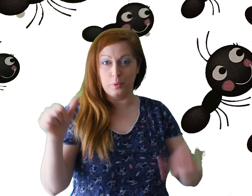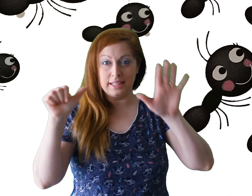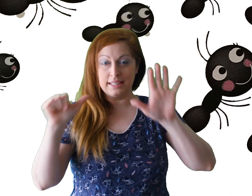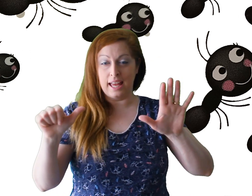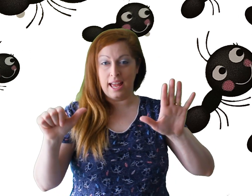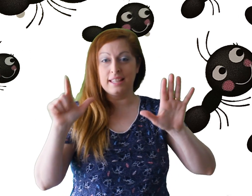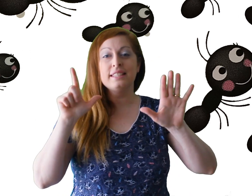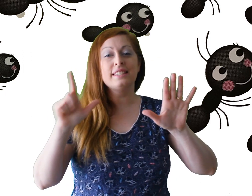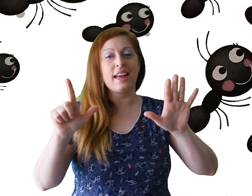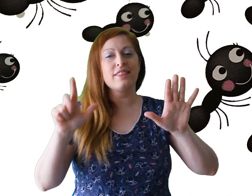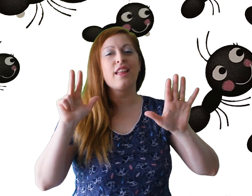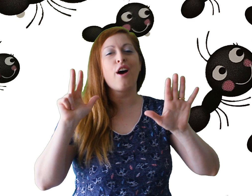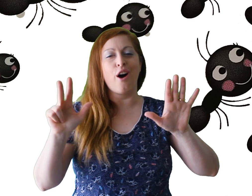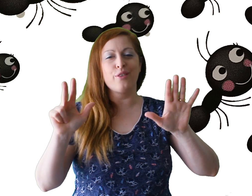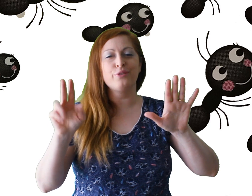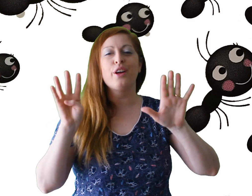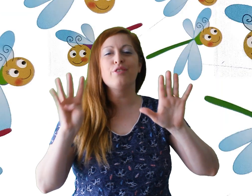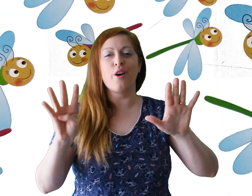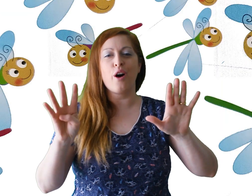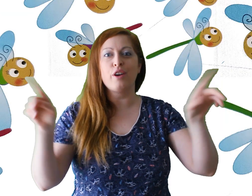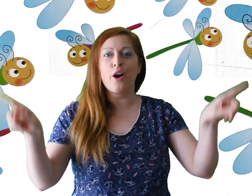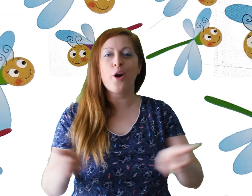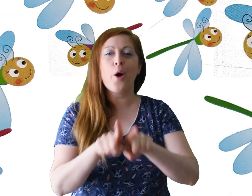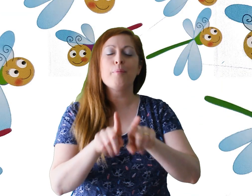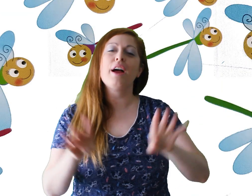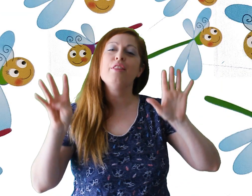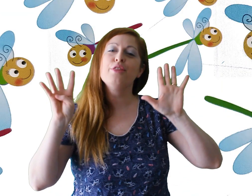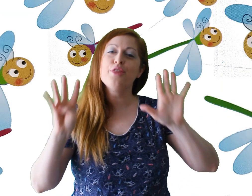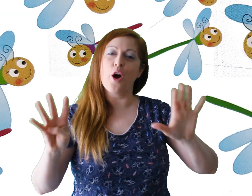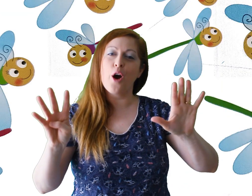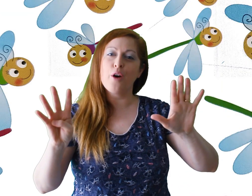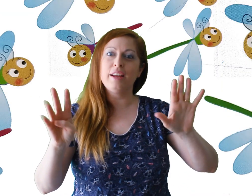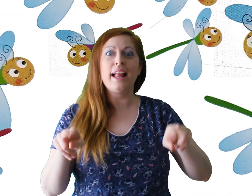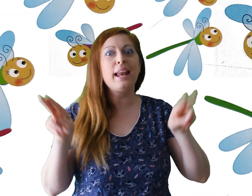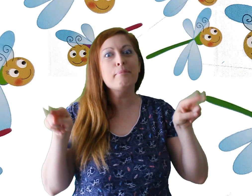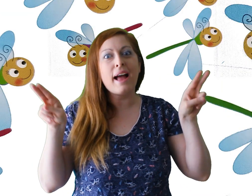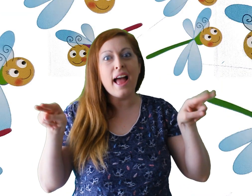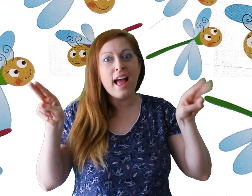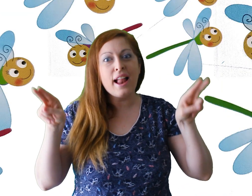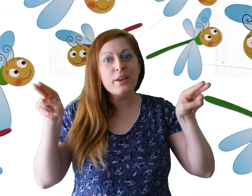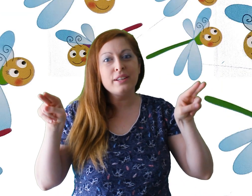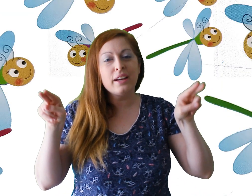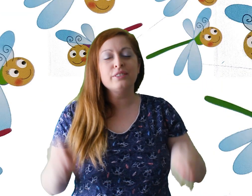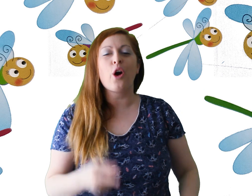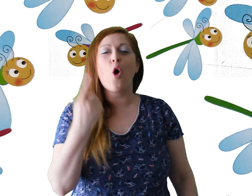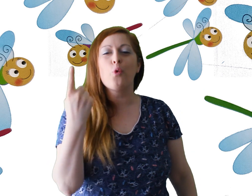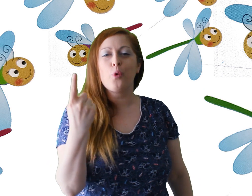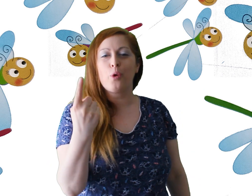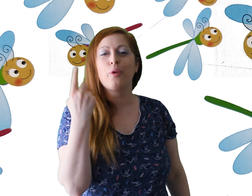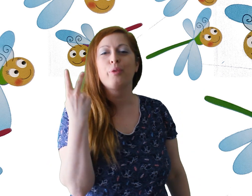sei, sette, otto e nove come nove libellule, uno, due,